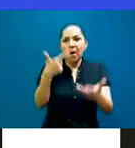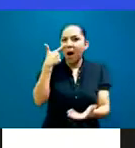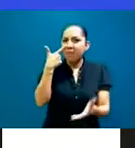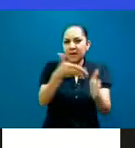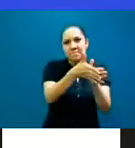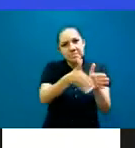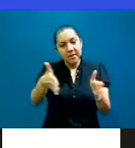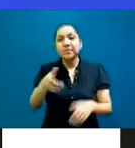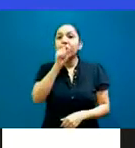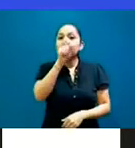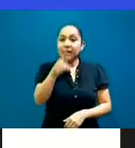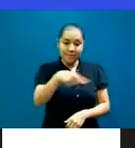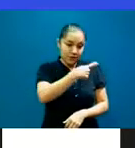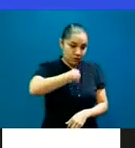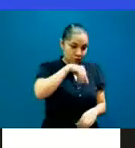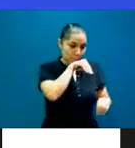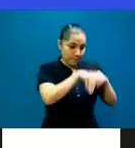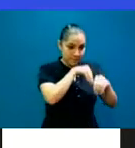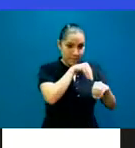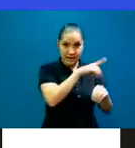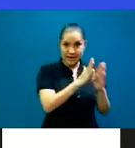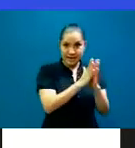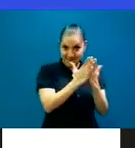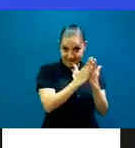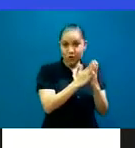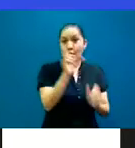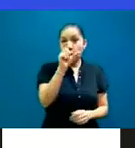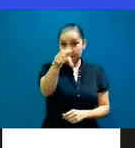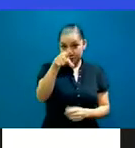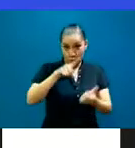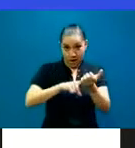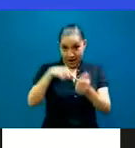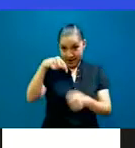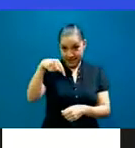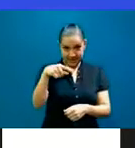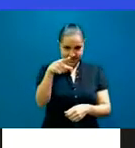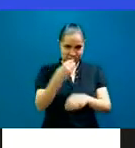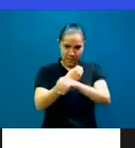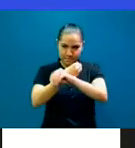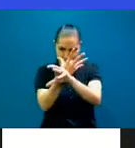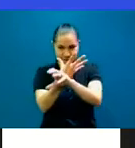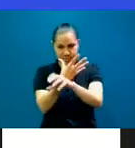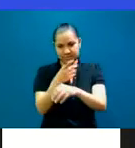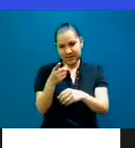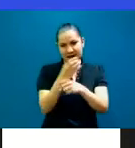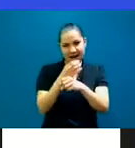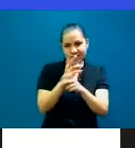maravilloso, que es el que les quiero decir. Que sí se pueden, terminando el café, pueden entrar, porque empieza a las 12.30. La presentación del libro que